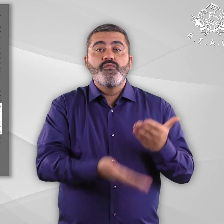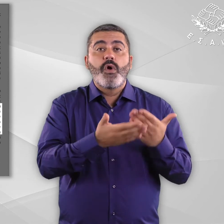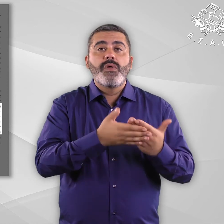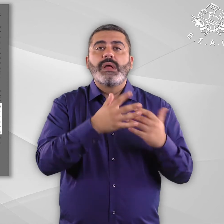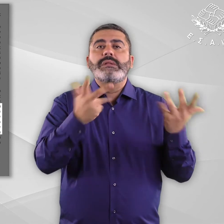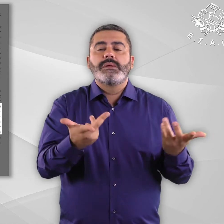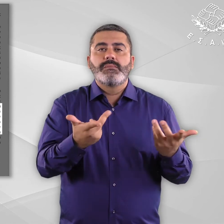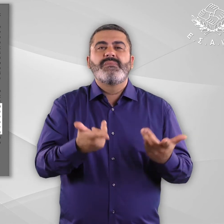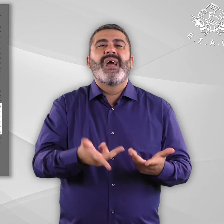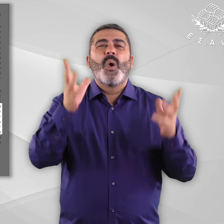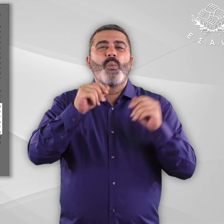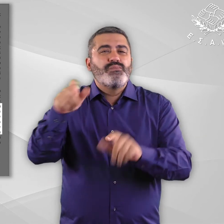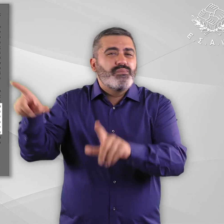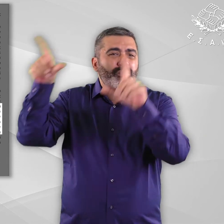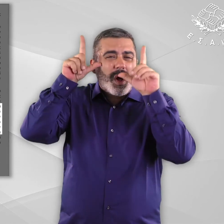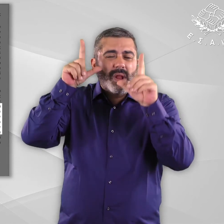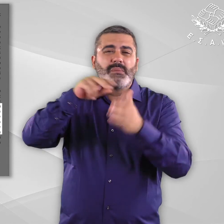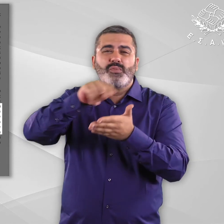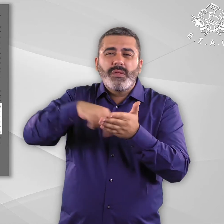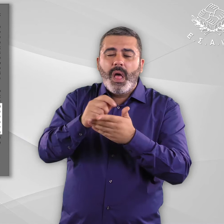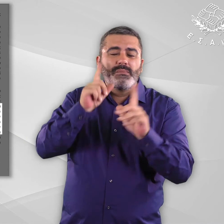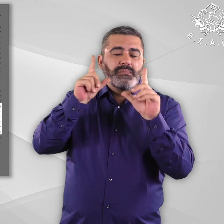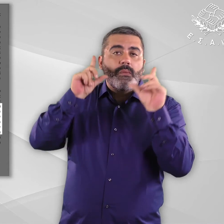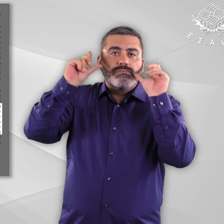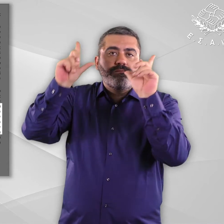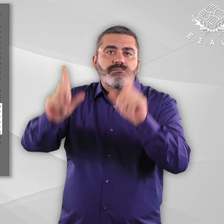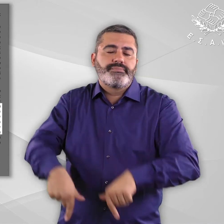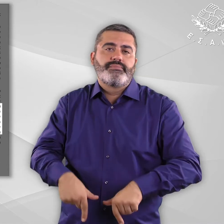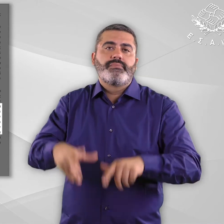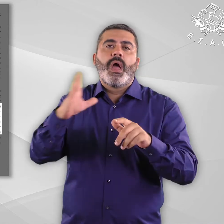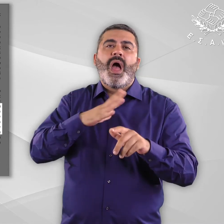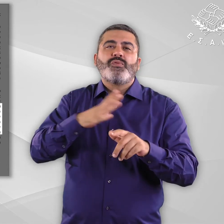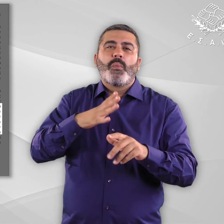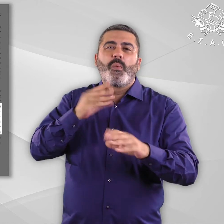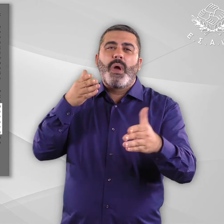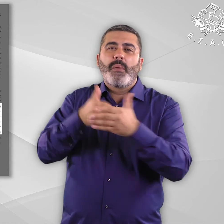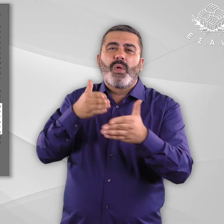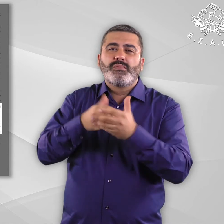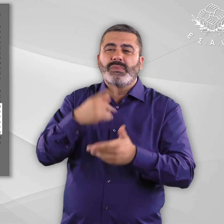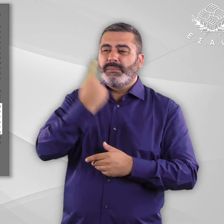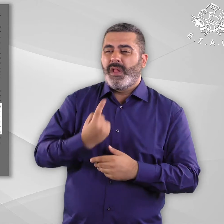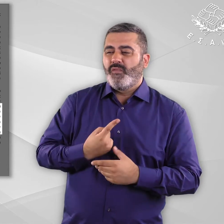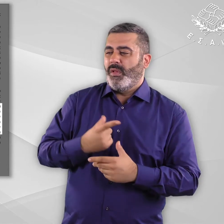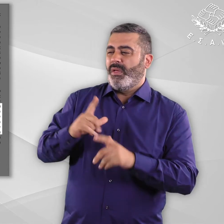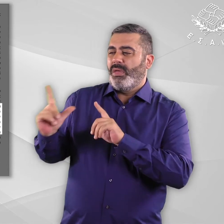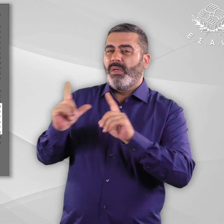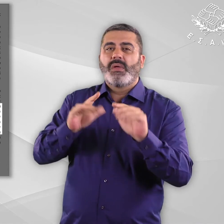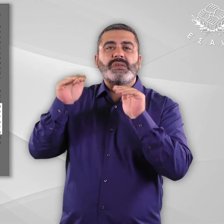προκαταλήψεων και στη μείωση των φραγμών πρόσβασης που συνδέονται με στάσεις και συμπεριφορές, στην καλλιέργεια κατάλληλων συμπεριφορών